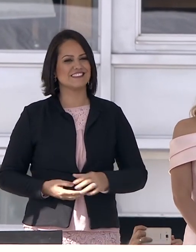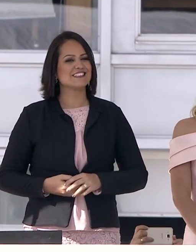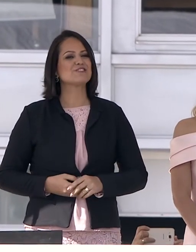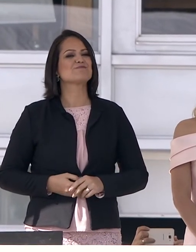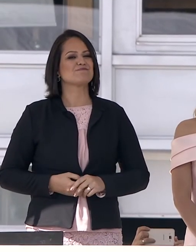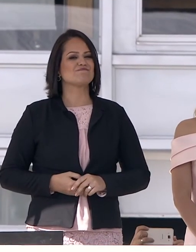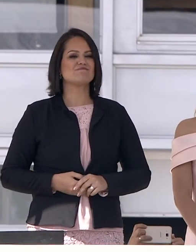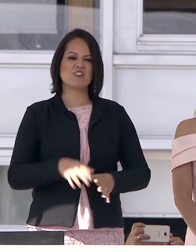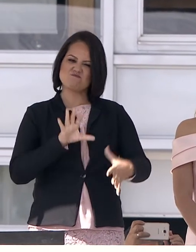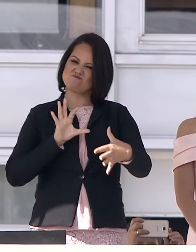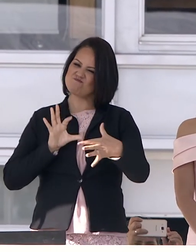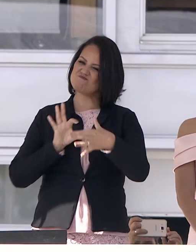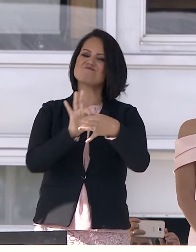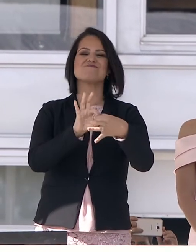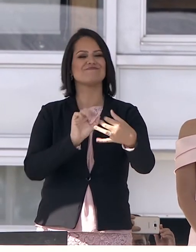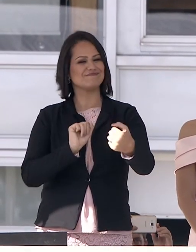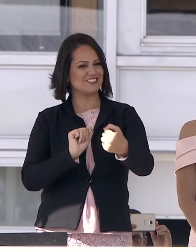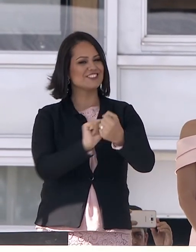E, juntos,